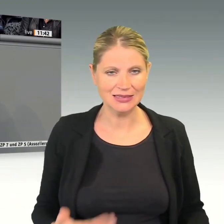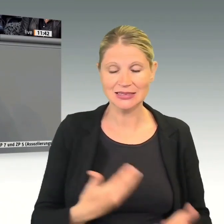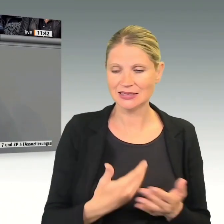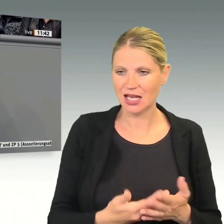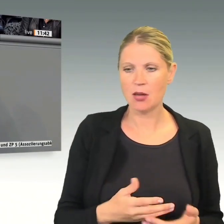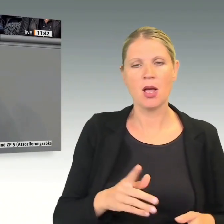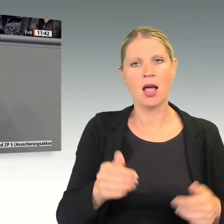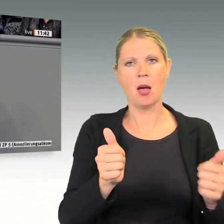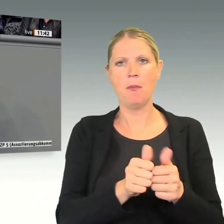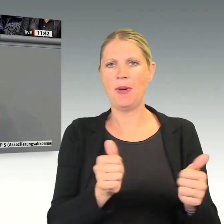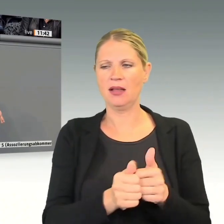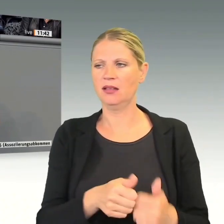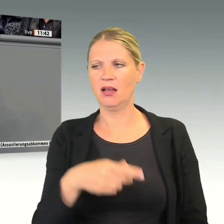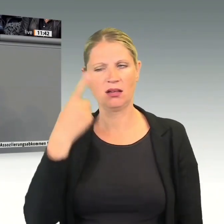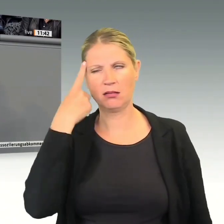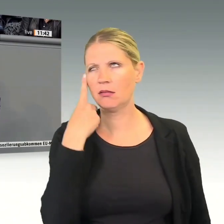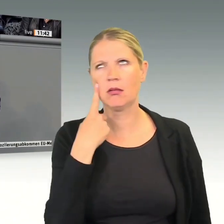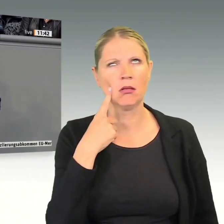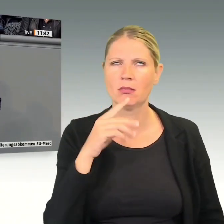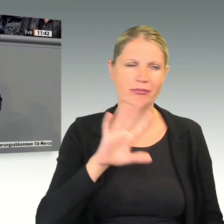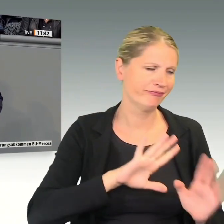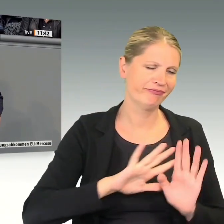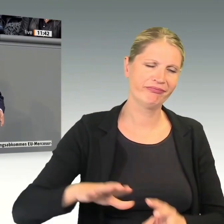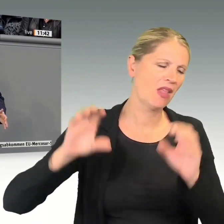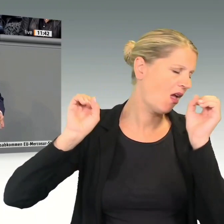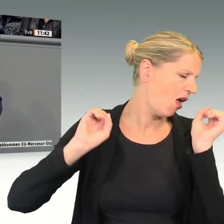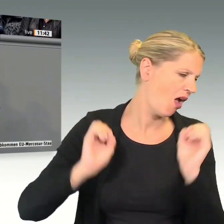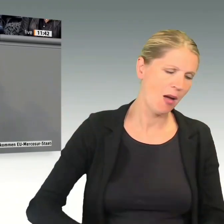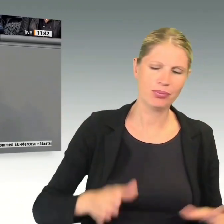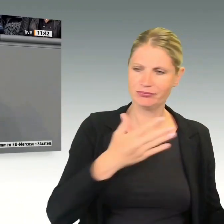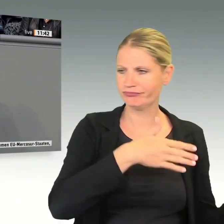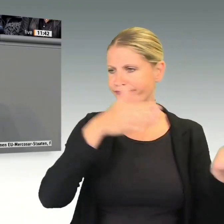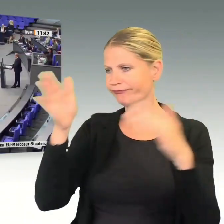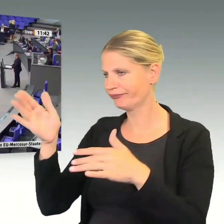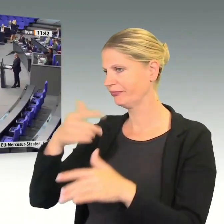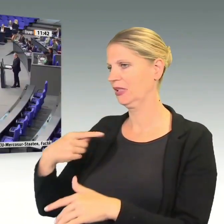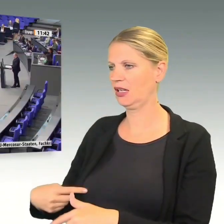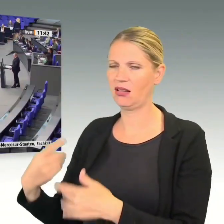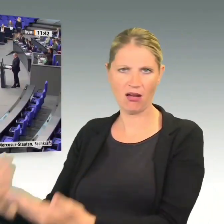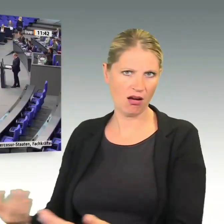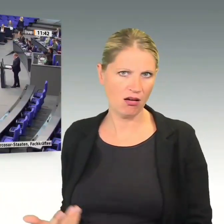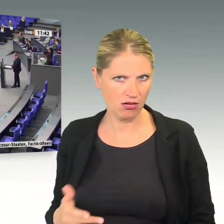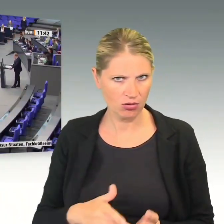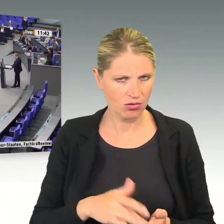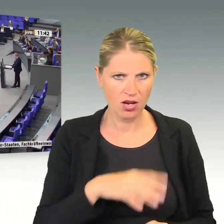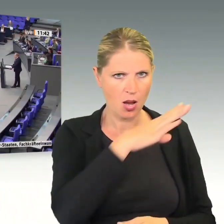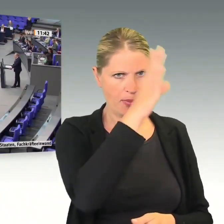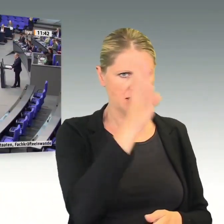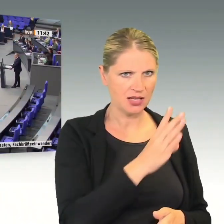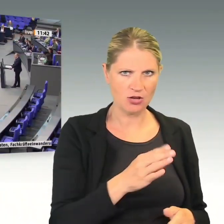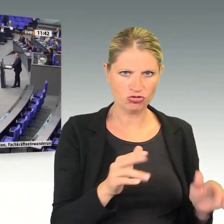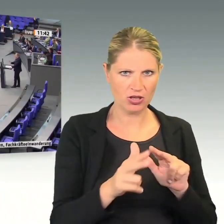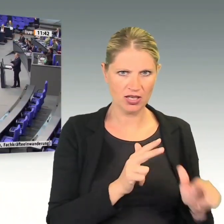entnervt ab, und wir sind eben nicht allein auf dieser Welt. Denn wenn die brasilianische Regierung